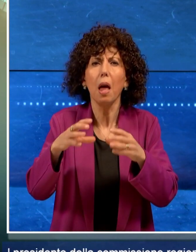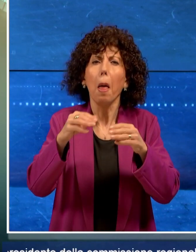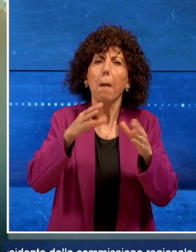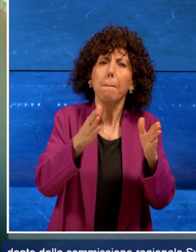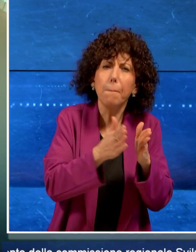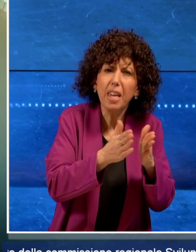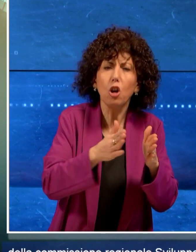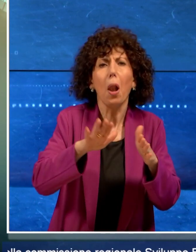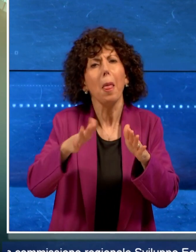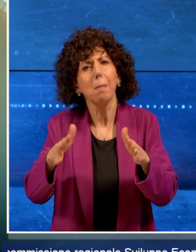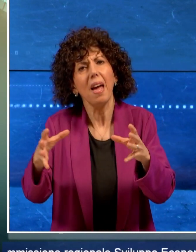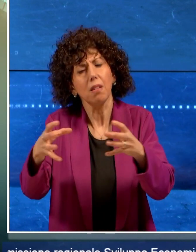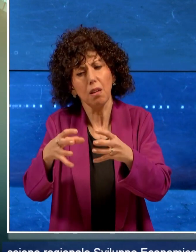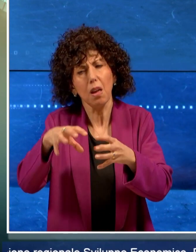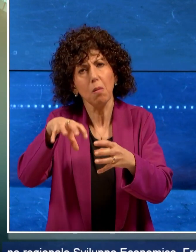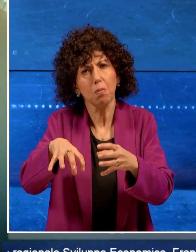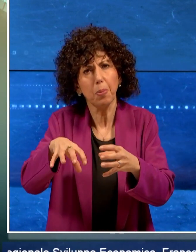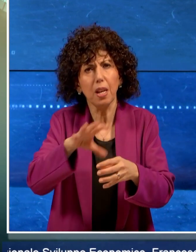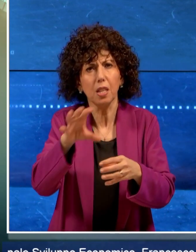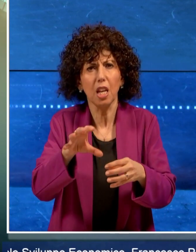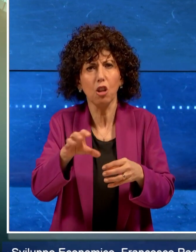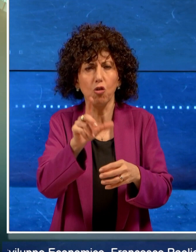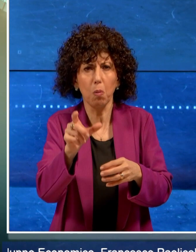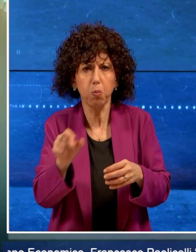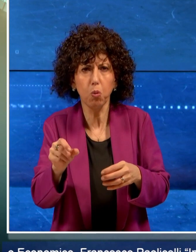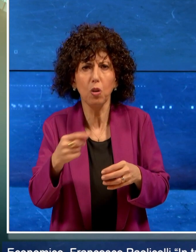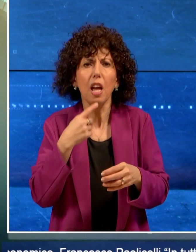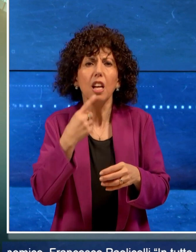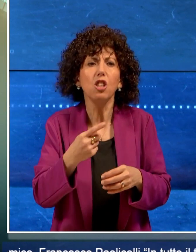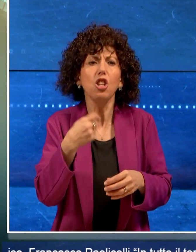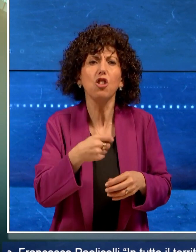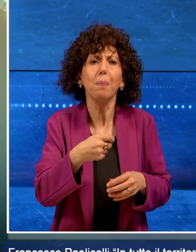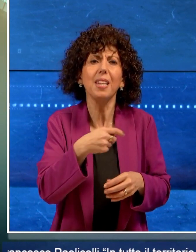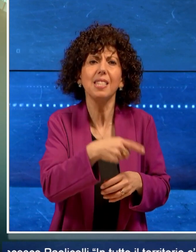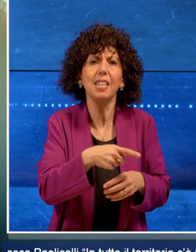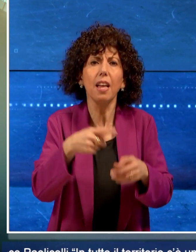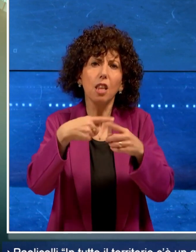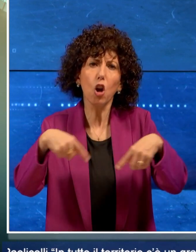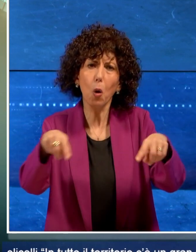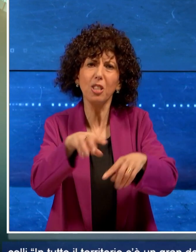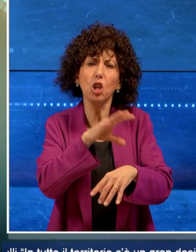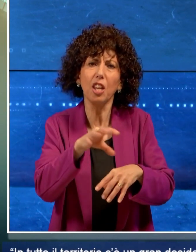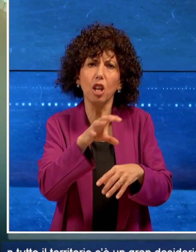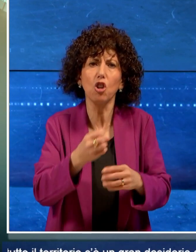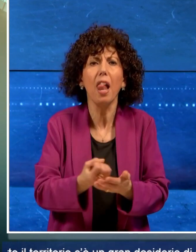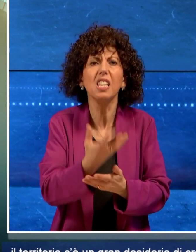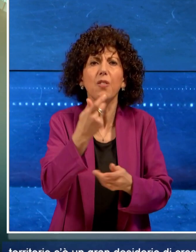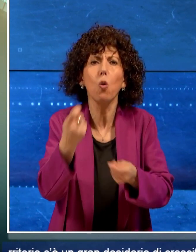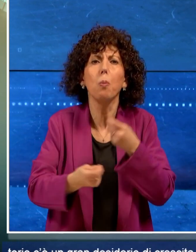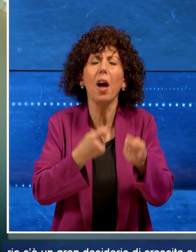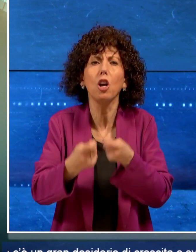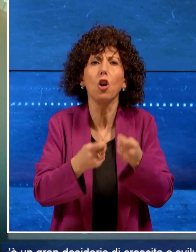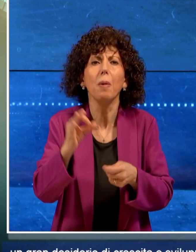imprese della regione Puglia, commenta il presidente della Commissione regionale sviluppo economico